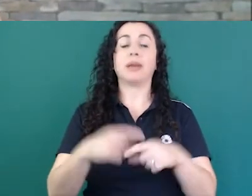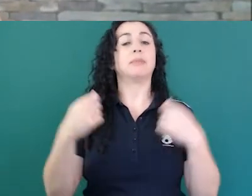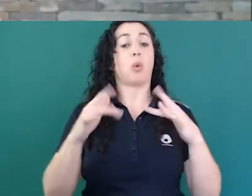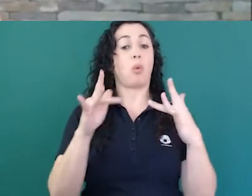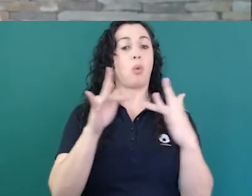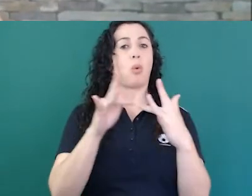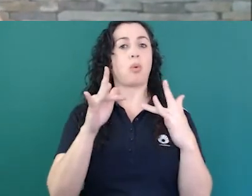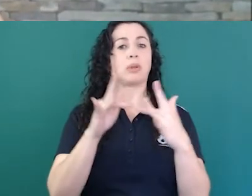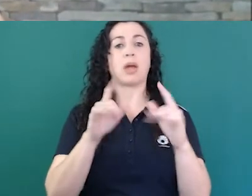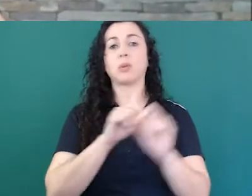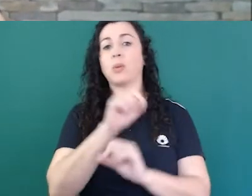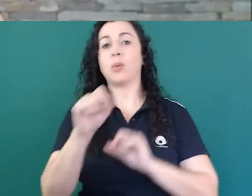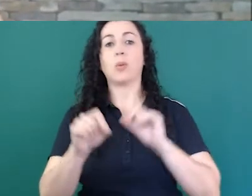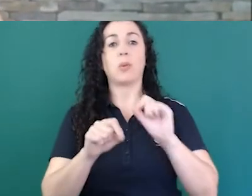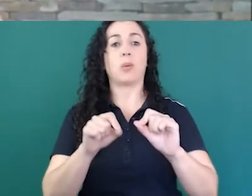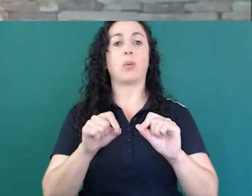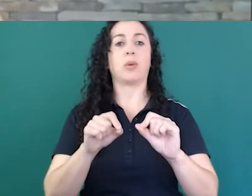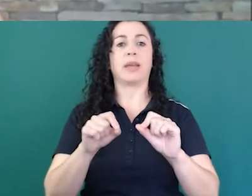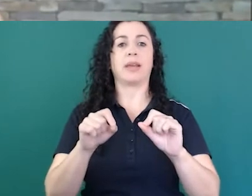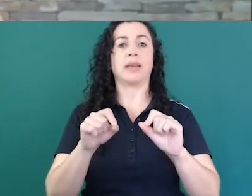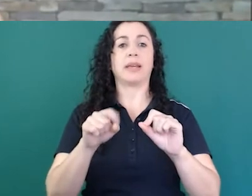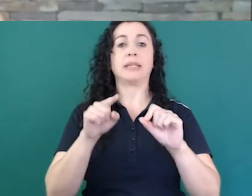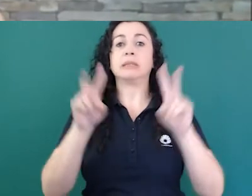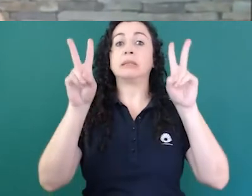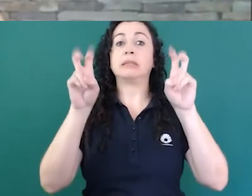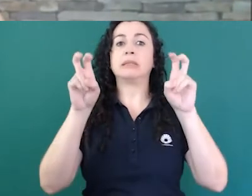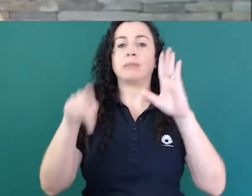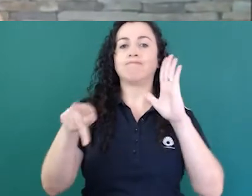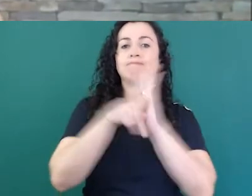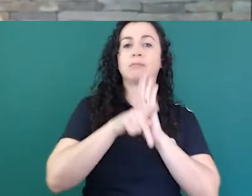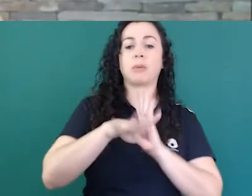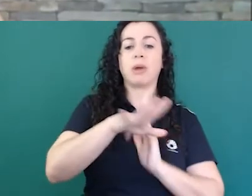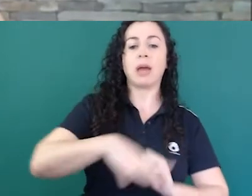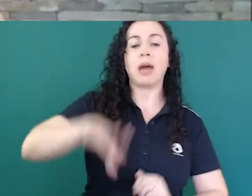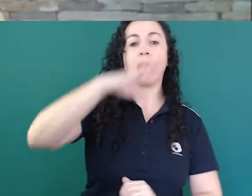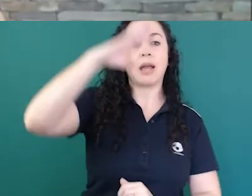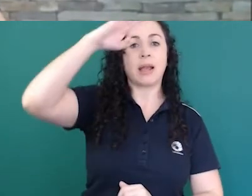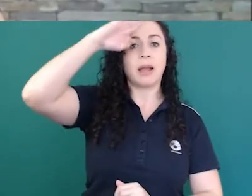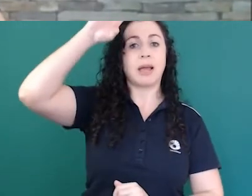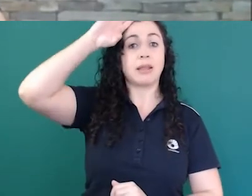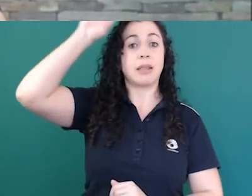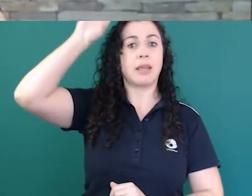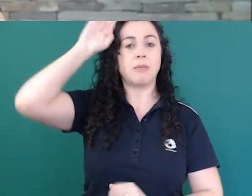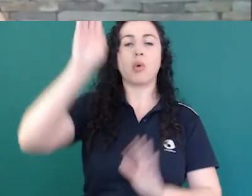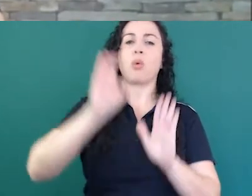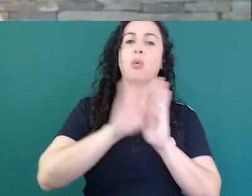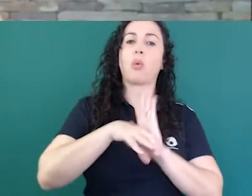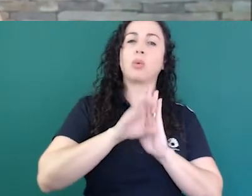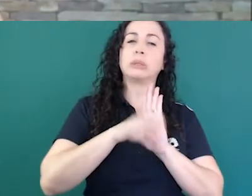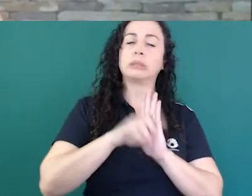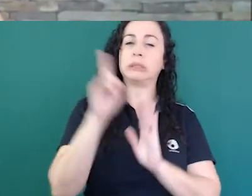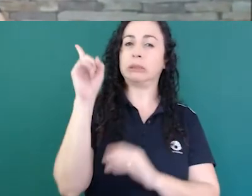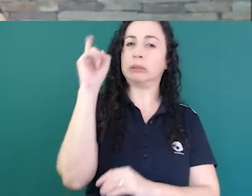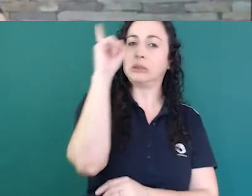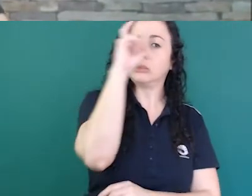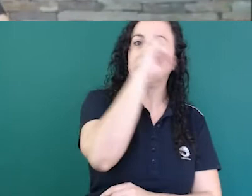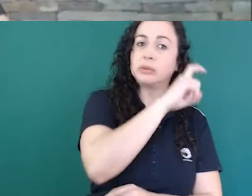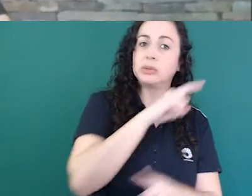temas da academia e conceitos complexos sem uma contrapartida